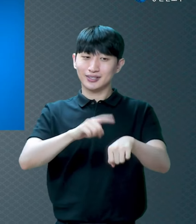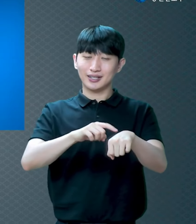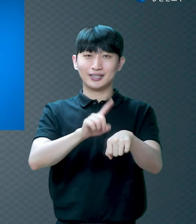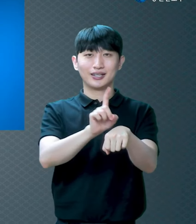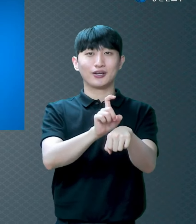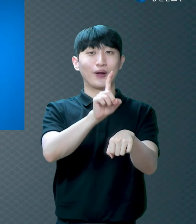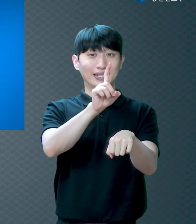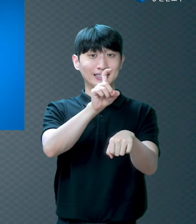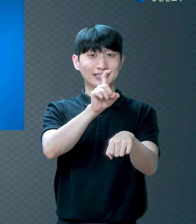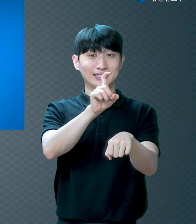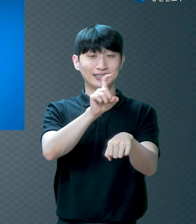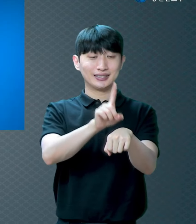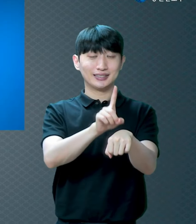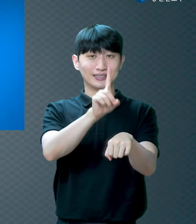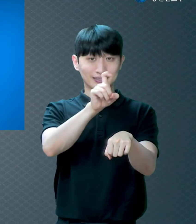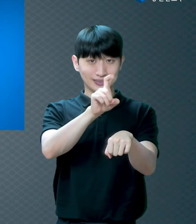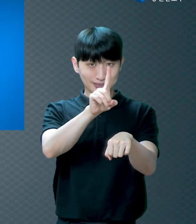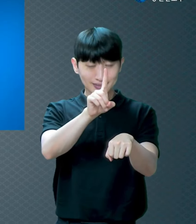모입니다